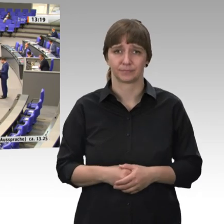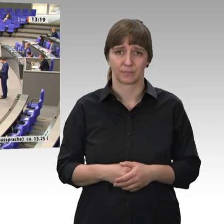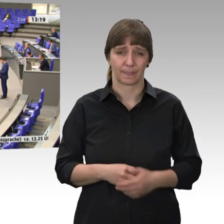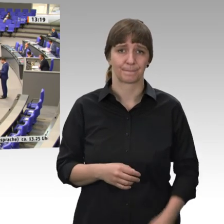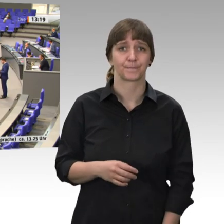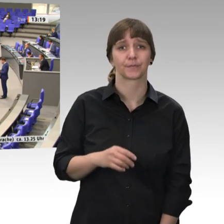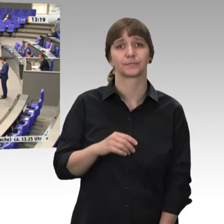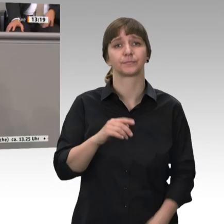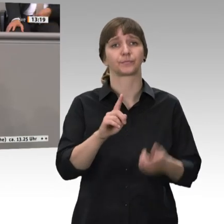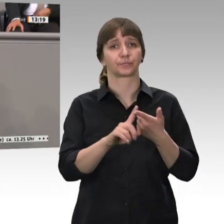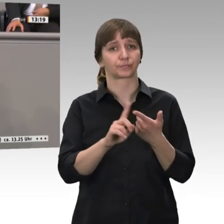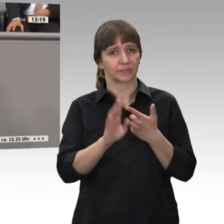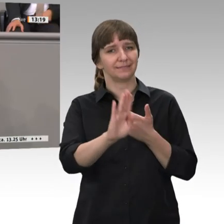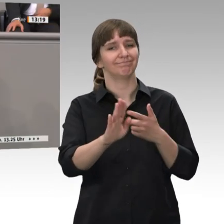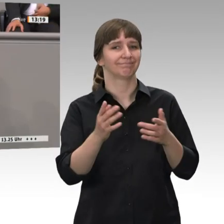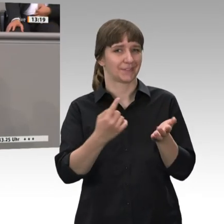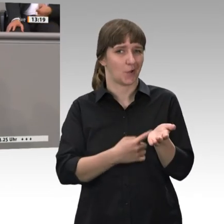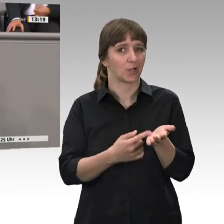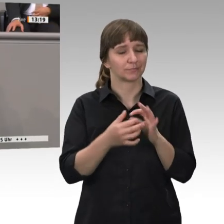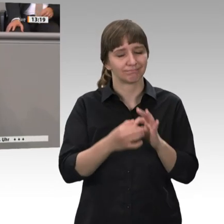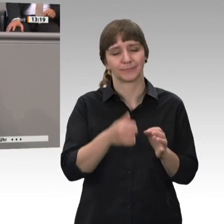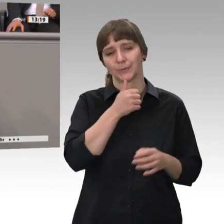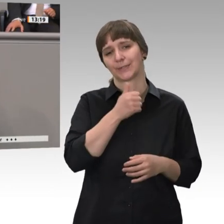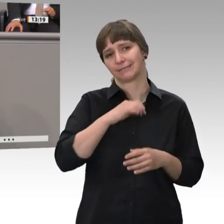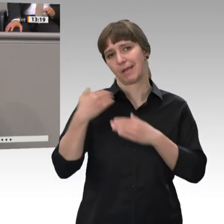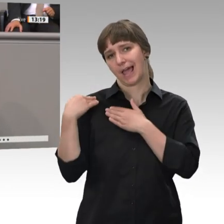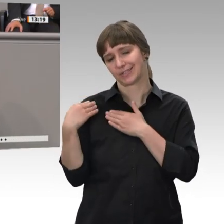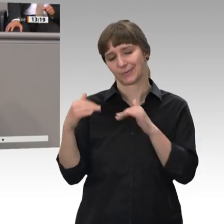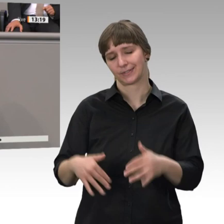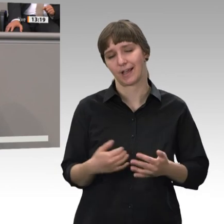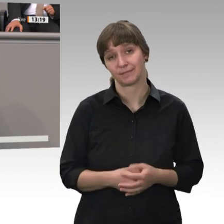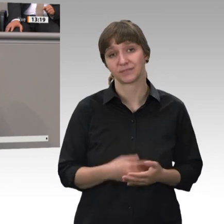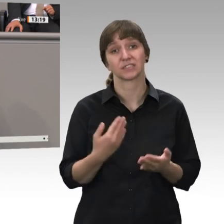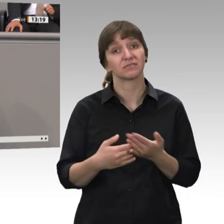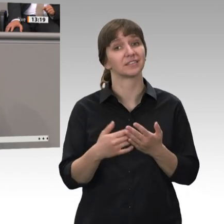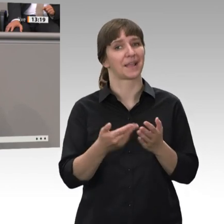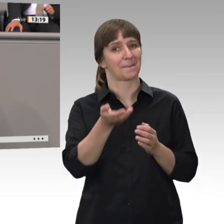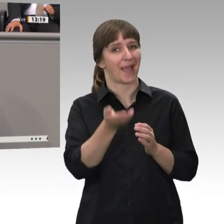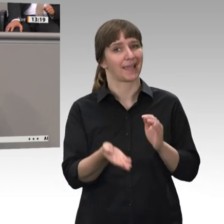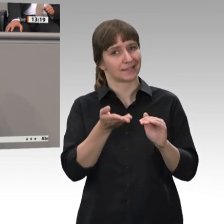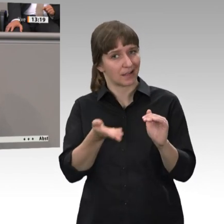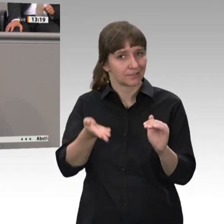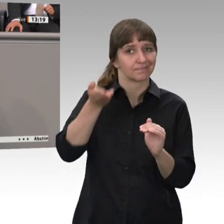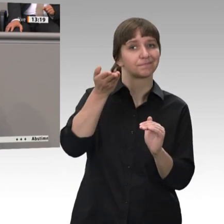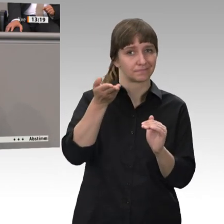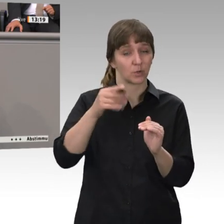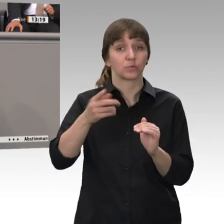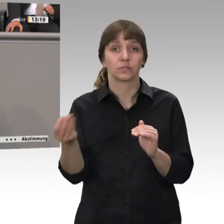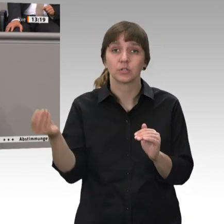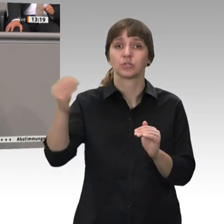Zweitens gehen Ihre Forderungen auf Kosten der Jugend. Denn eben diese Beitragsanstiege und die von Ihnen zusätzlich verplanten Steuermilliarden belasten